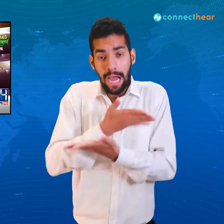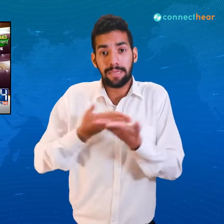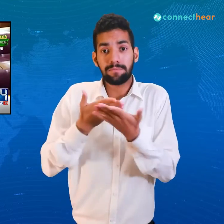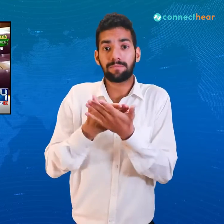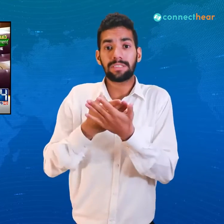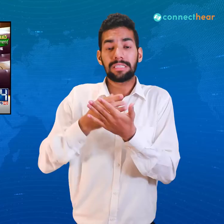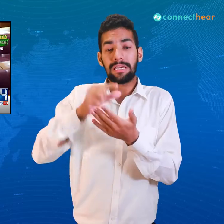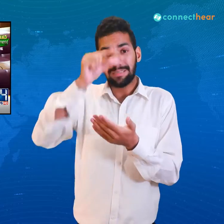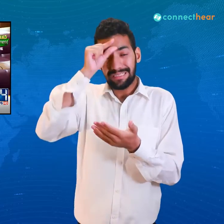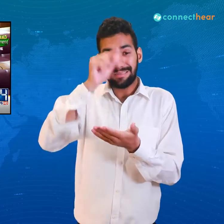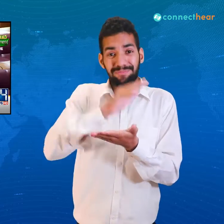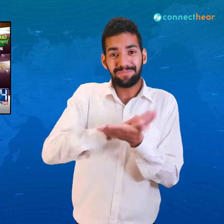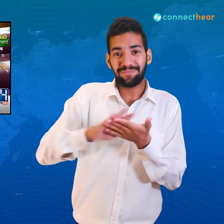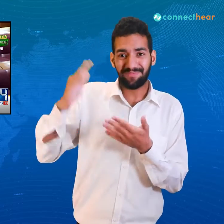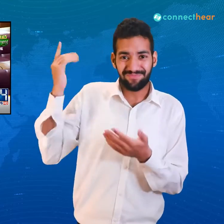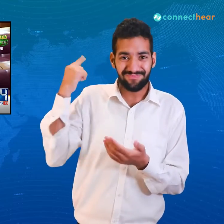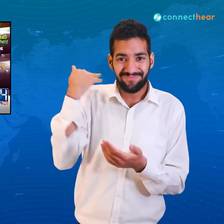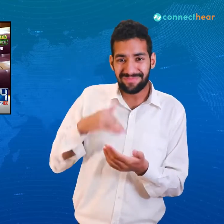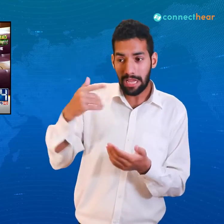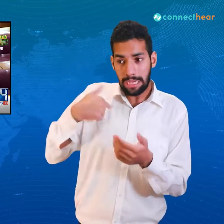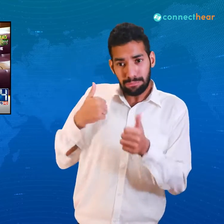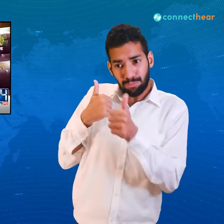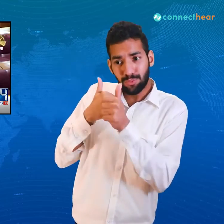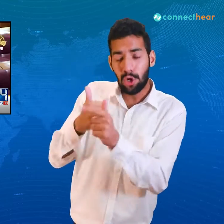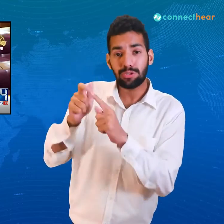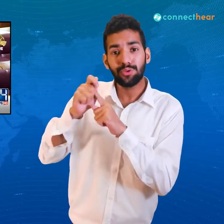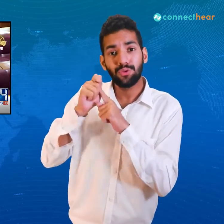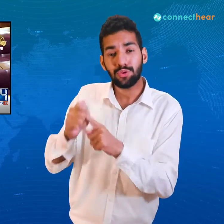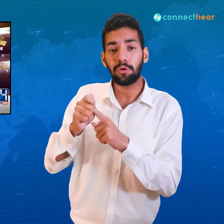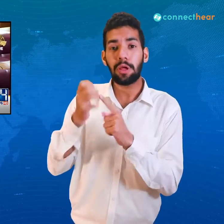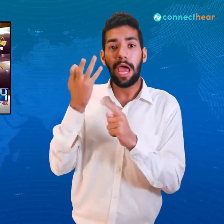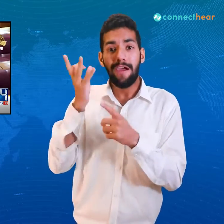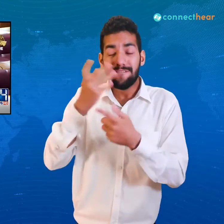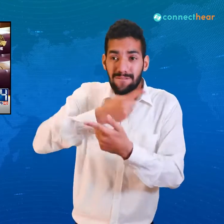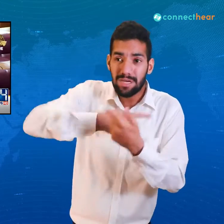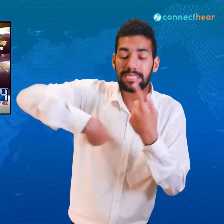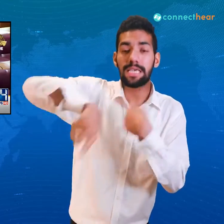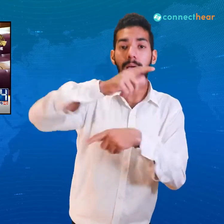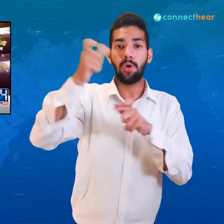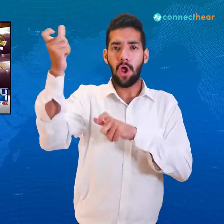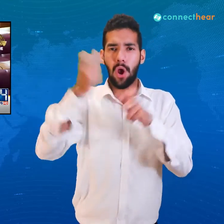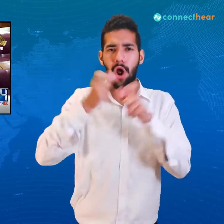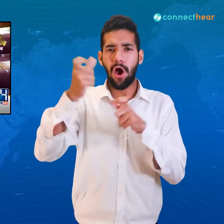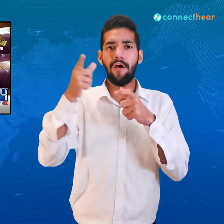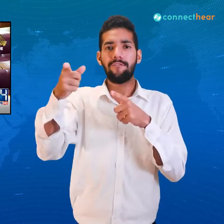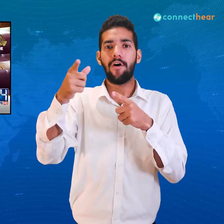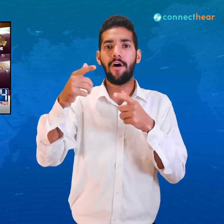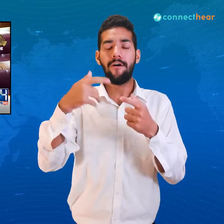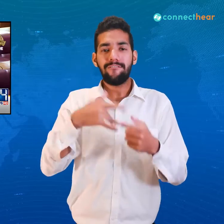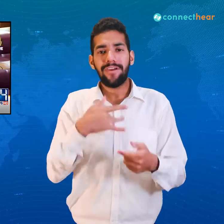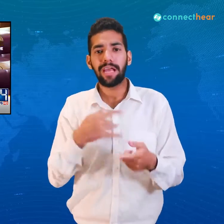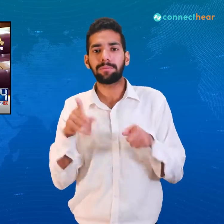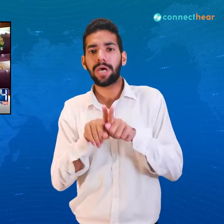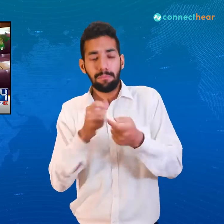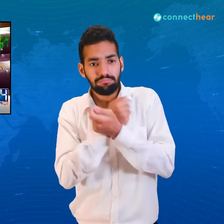اور ہم سب حضرت امام حسین رضی اللہ تعالیٰ نو کے پیروکار ہیں اور یہ میسج ہر اس شخص کے لیے